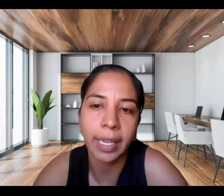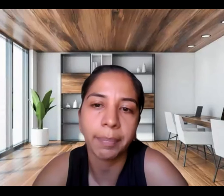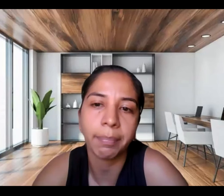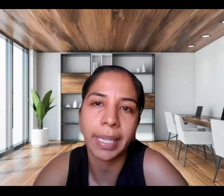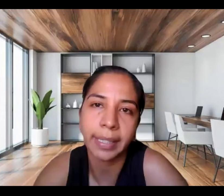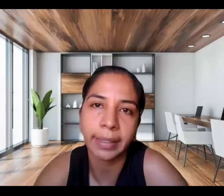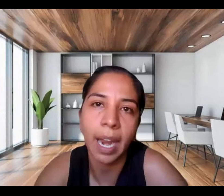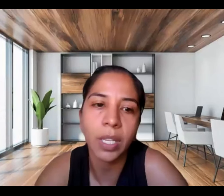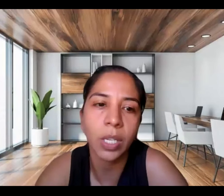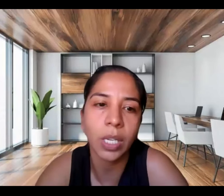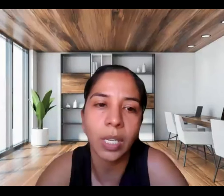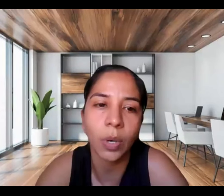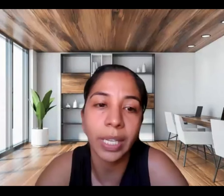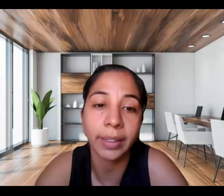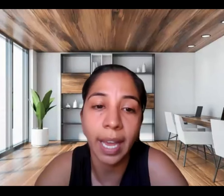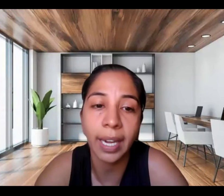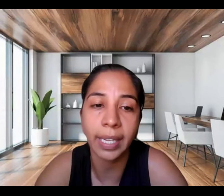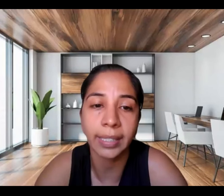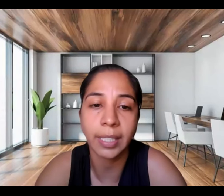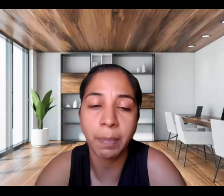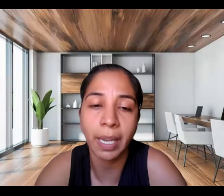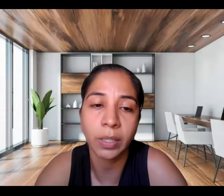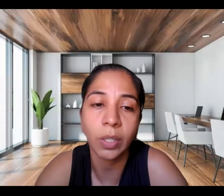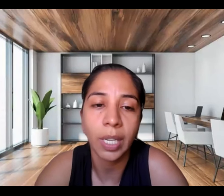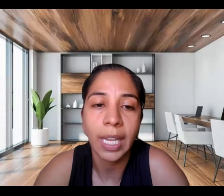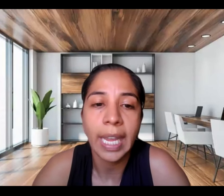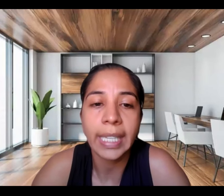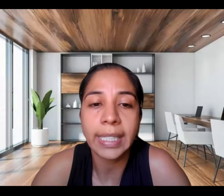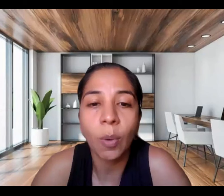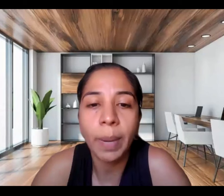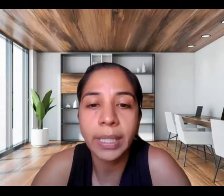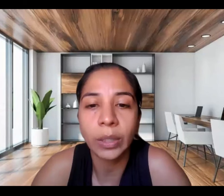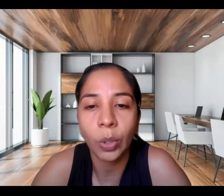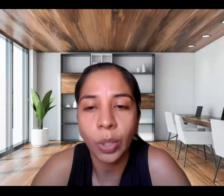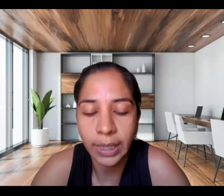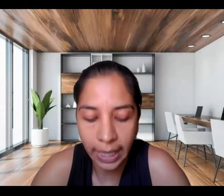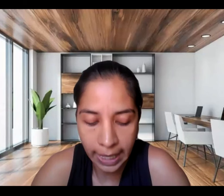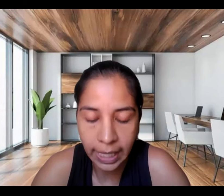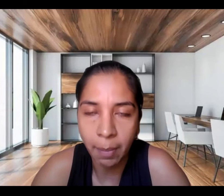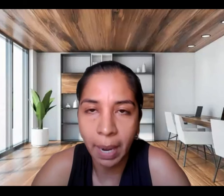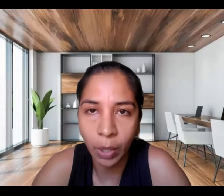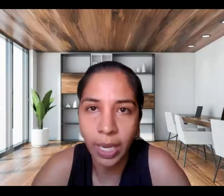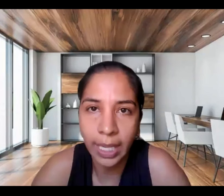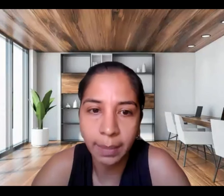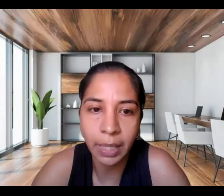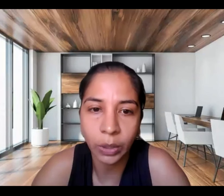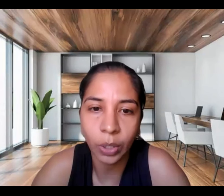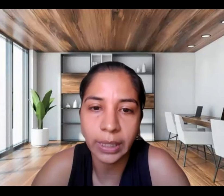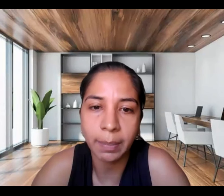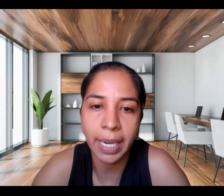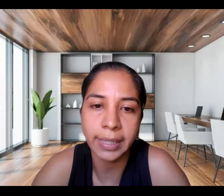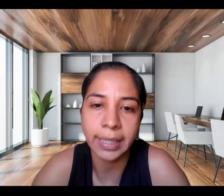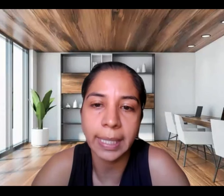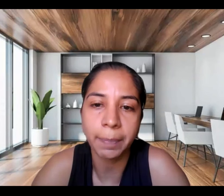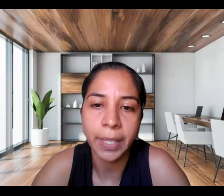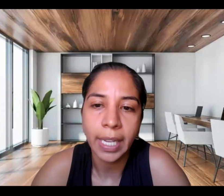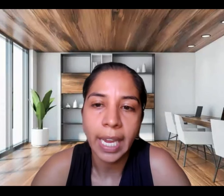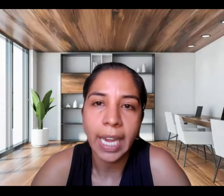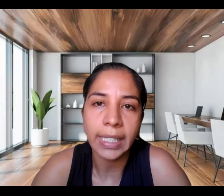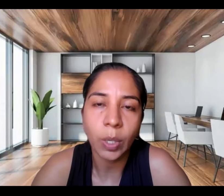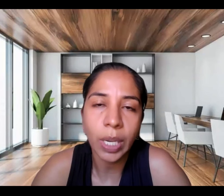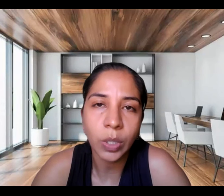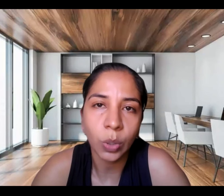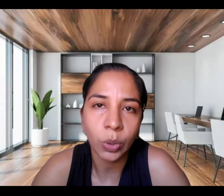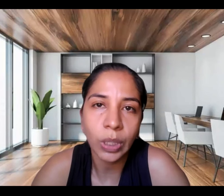Palma de presentar y orientar este espacio, este conversatorio que se realiza en el marco del lanzamiento de esta maestría.